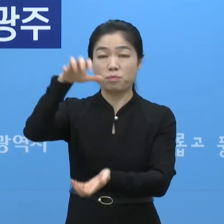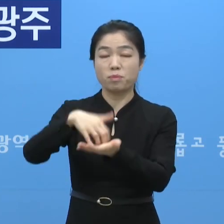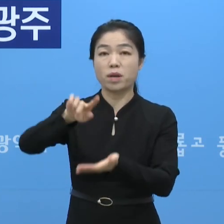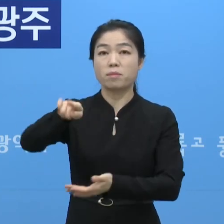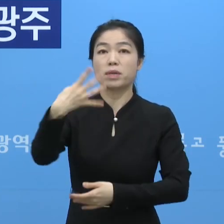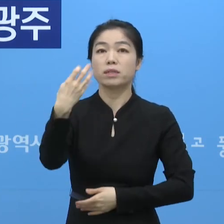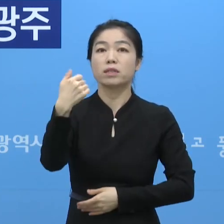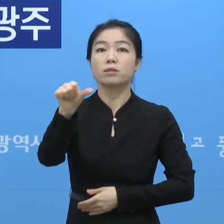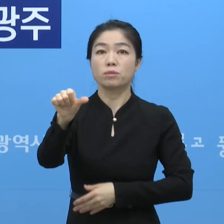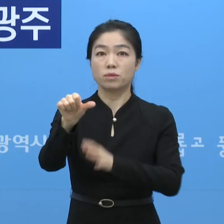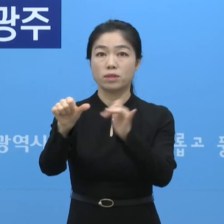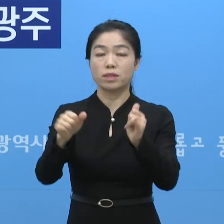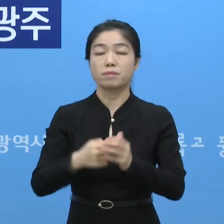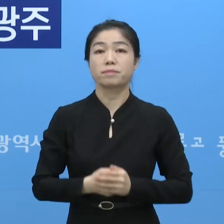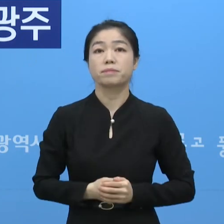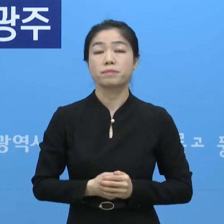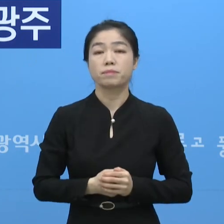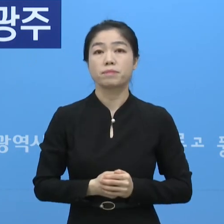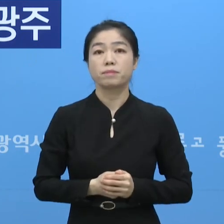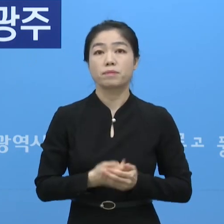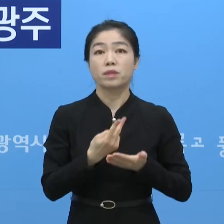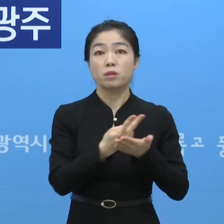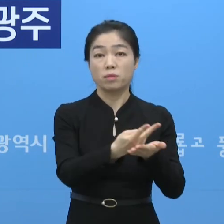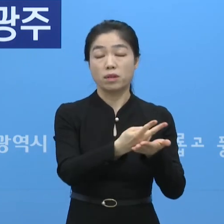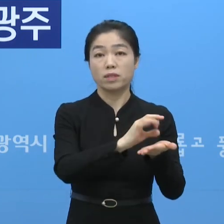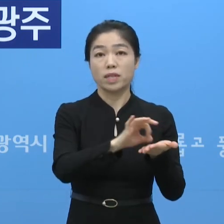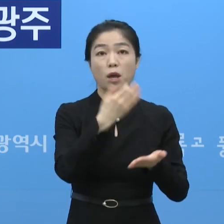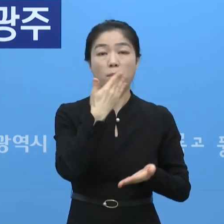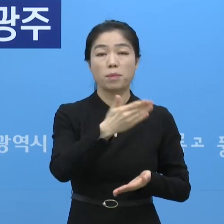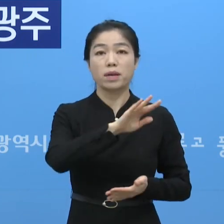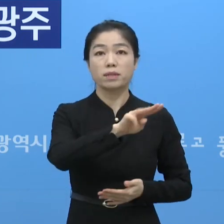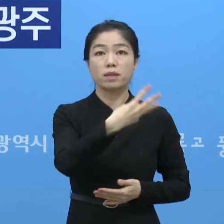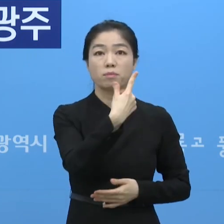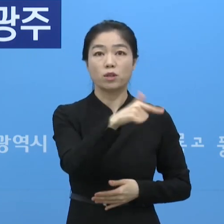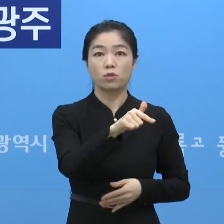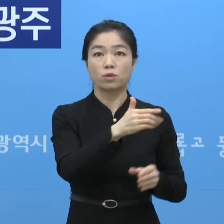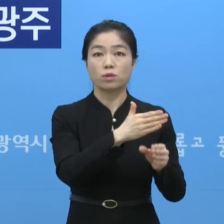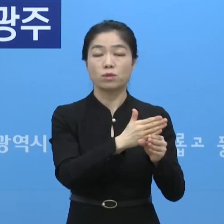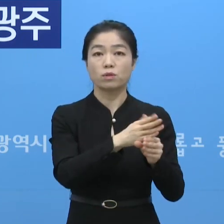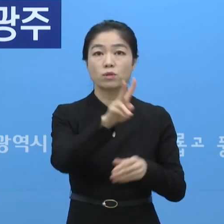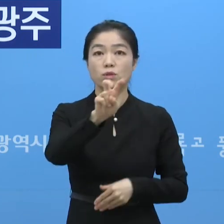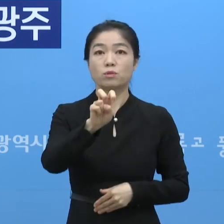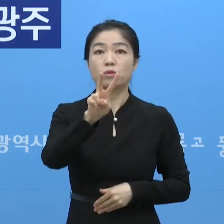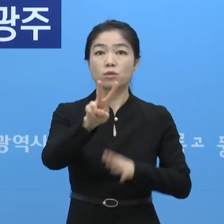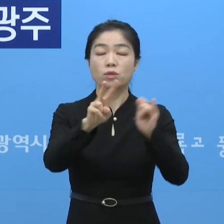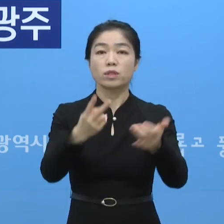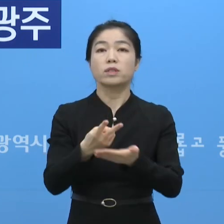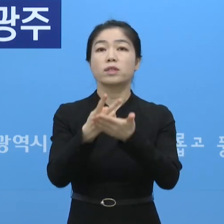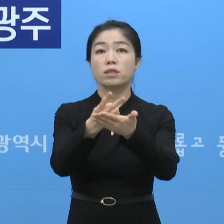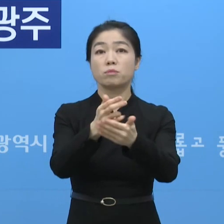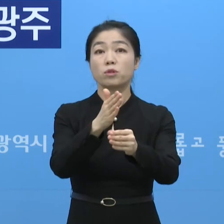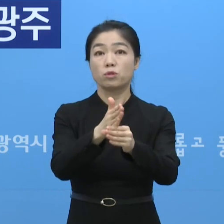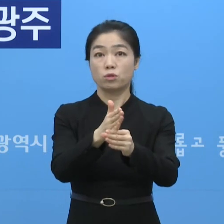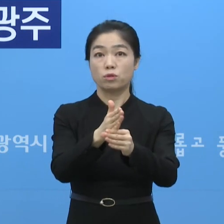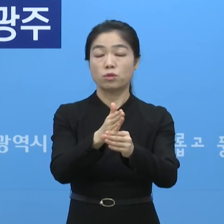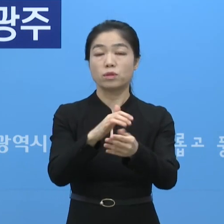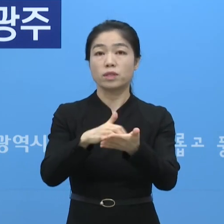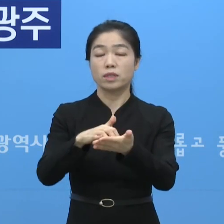145명이 되겠습니다. 병상은 총 가용병상 306병상 중 22명이 입원해 있어서